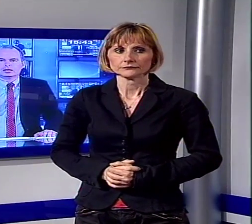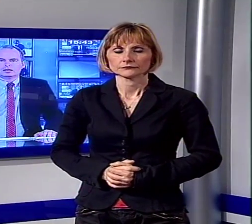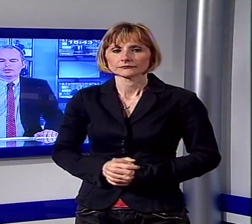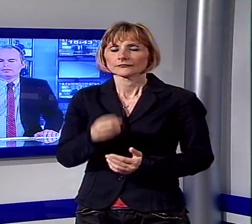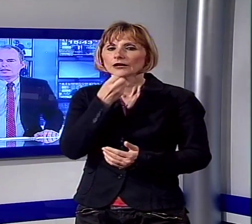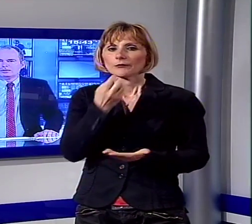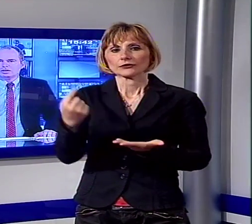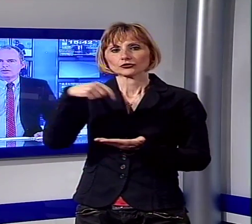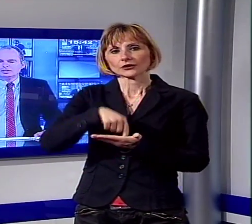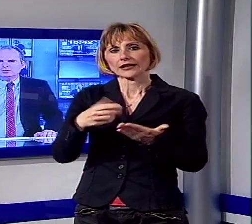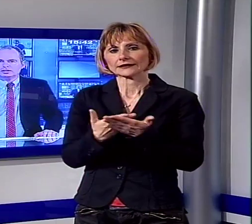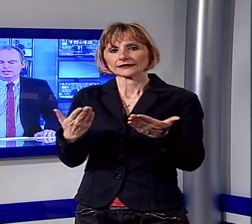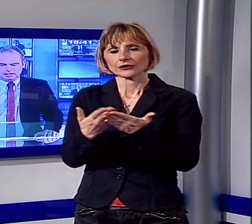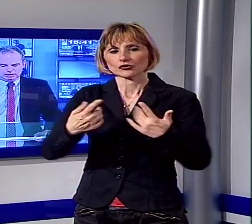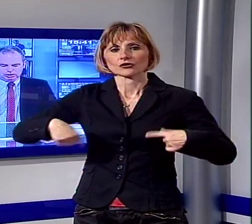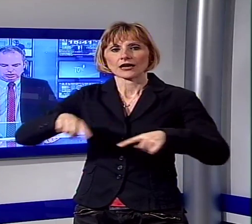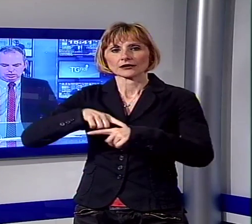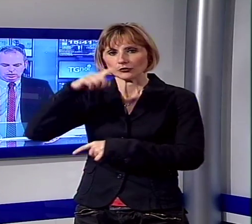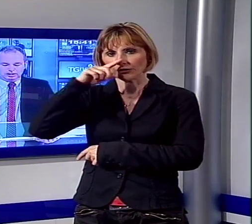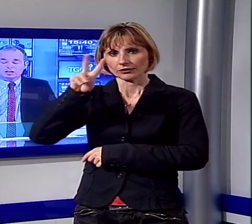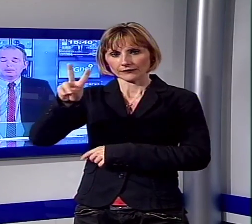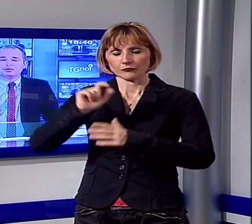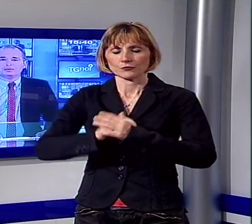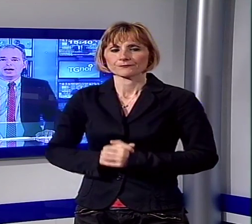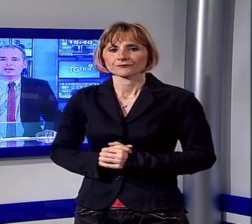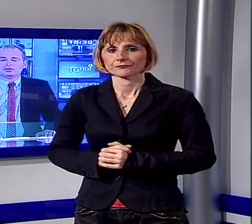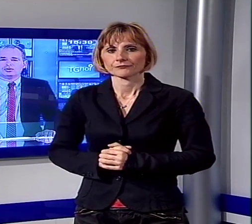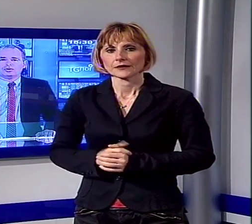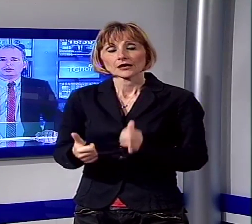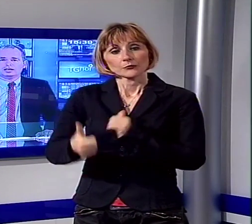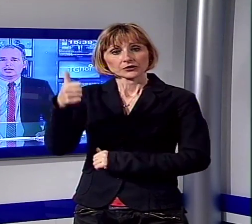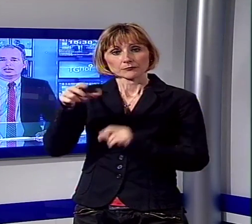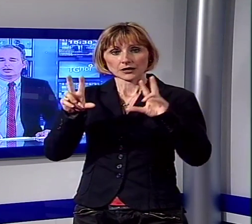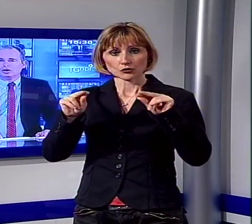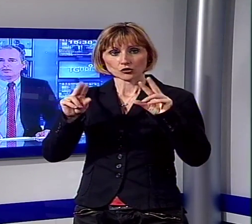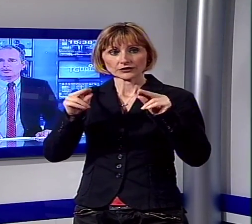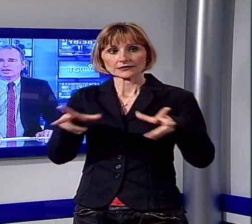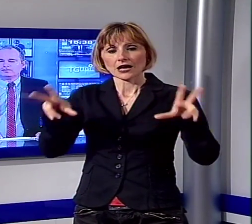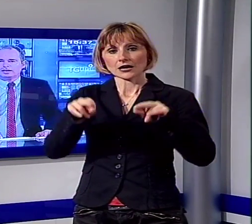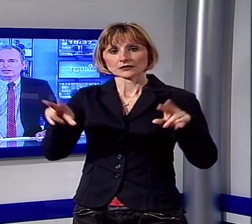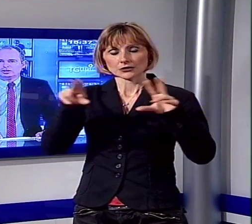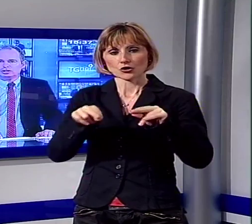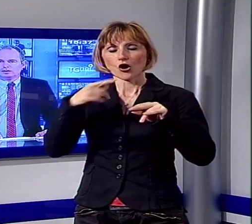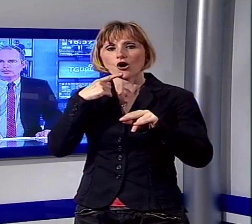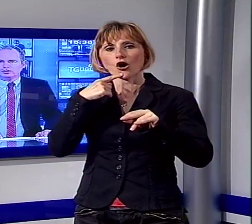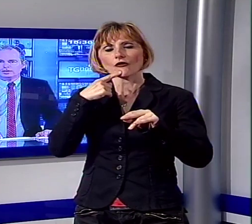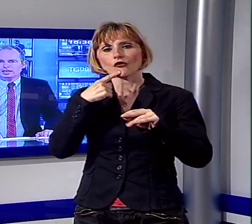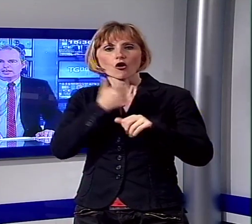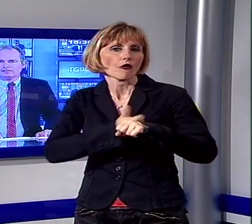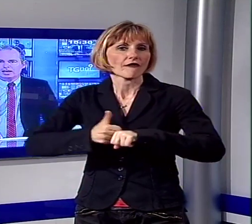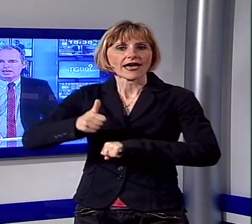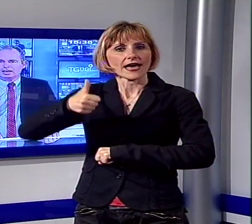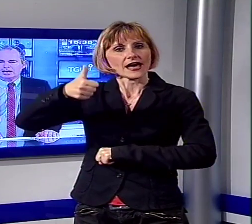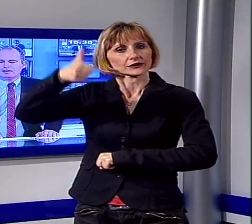Ben trovati a questa nuova edizione del TG Noi, in primo piano il rinnovo dei vertici della fondazione